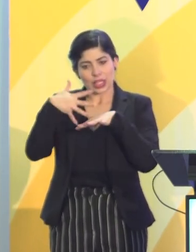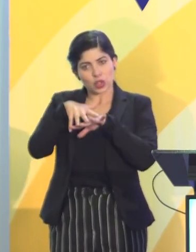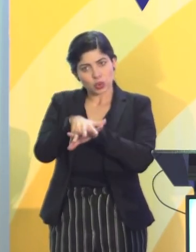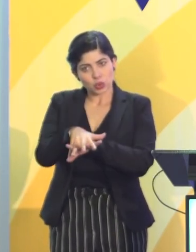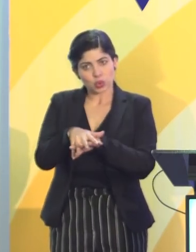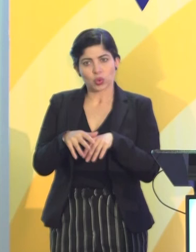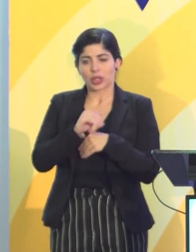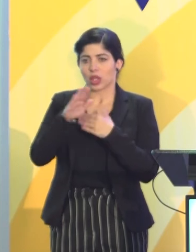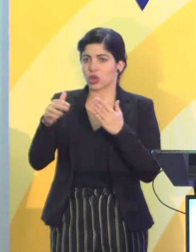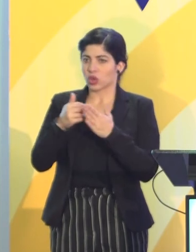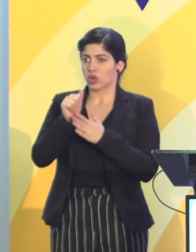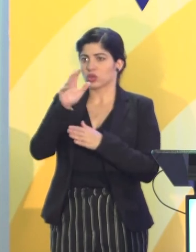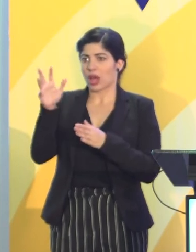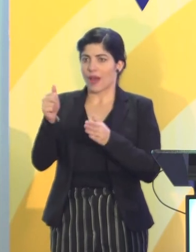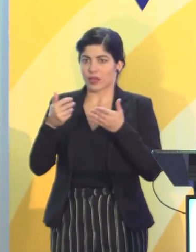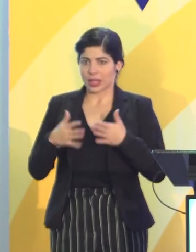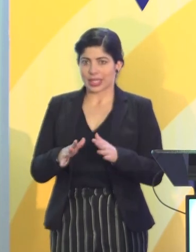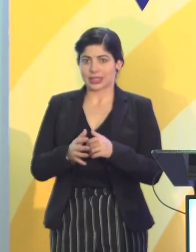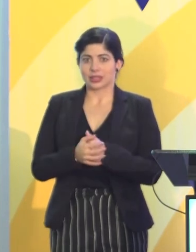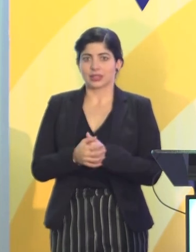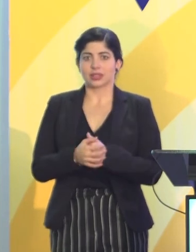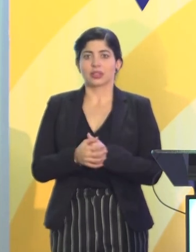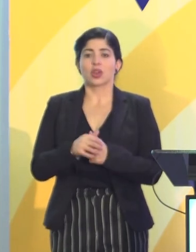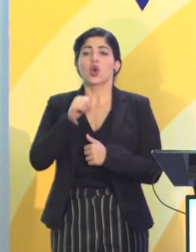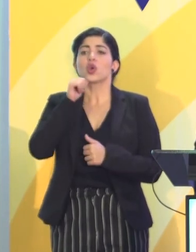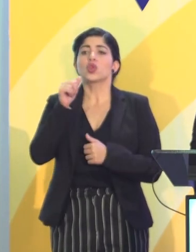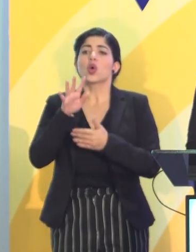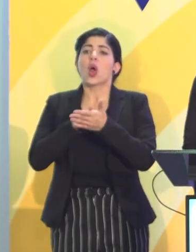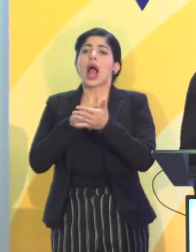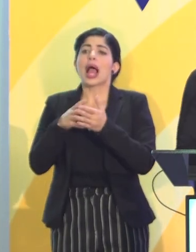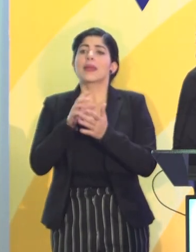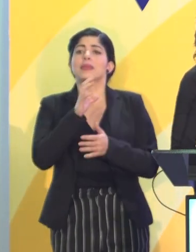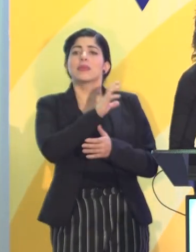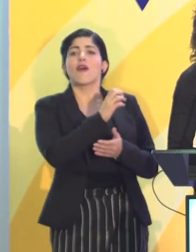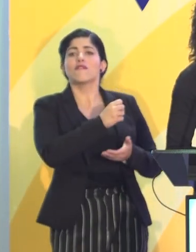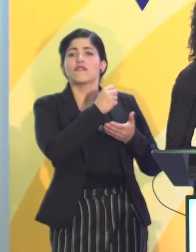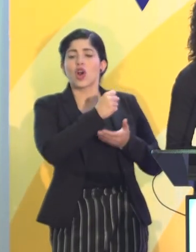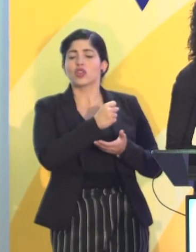de los y las afrodescendientes, no es la agenda del fondo de población,